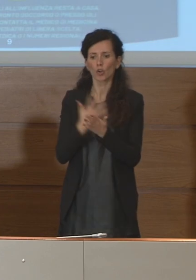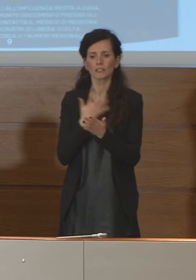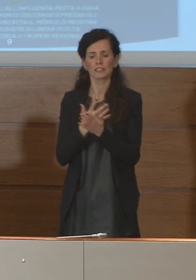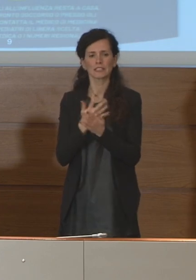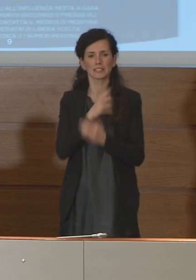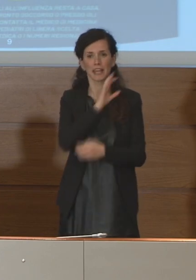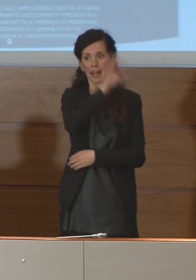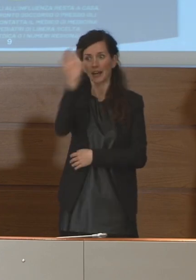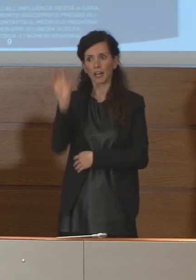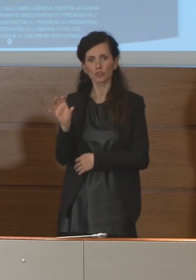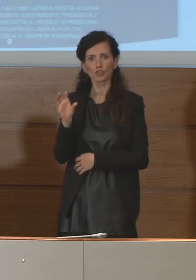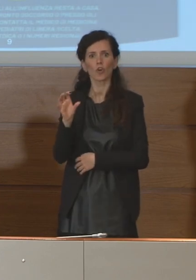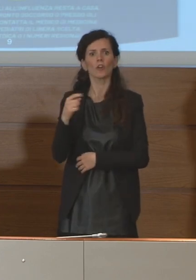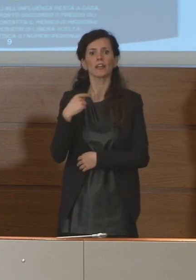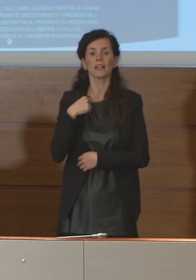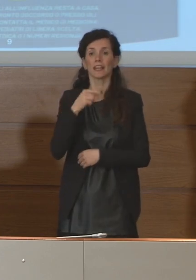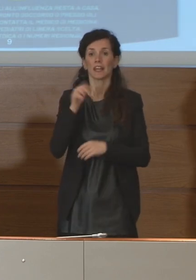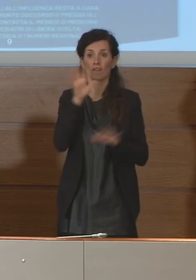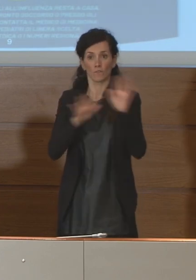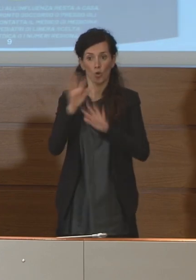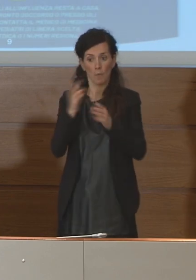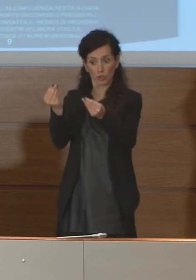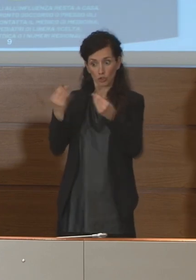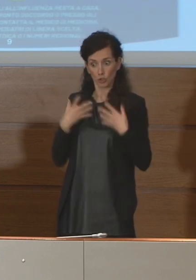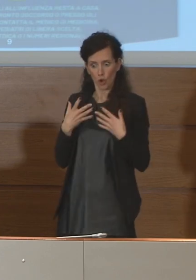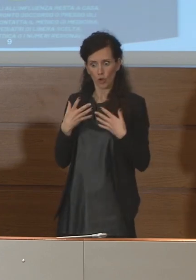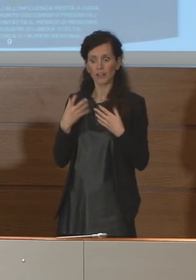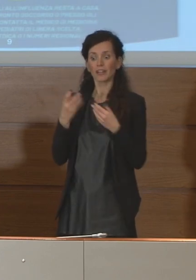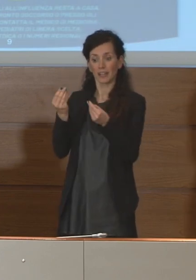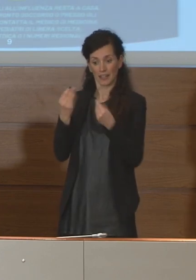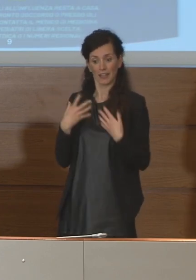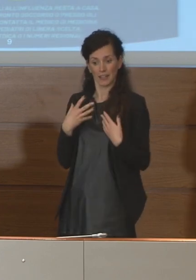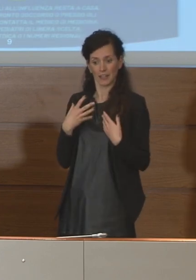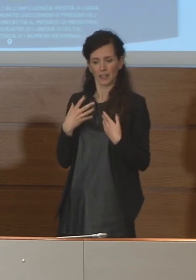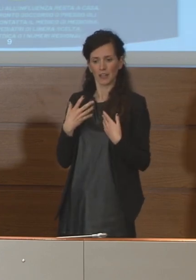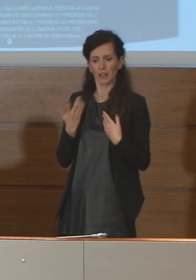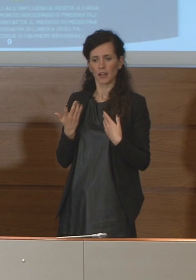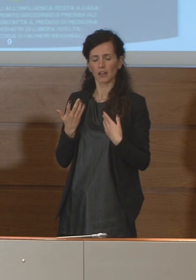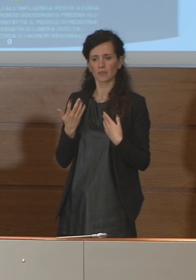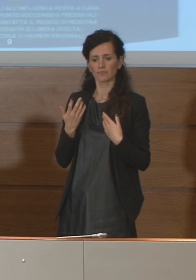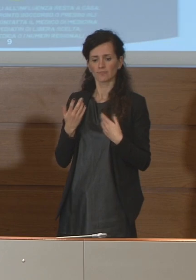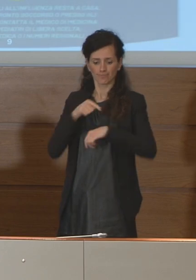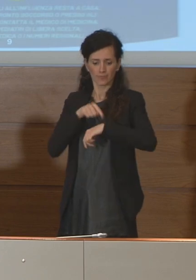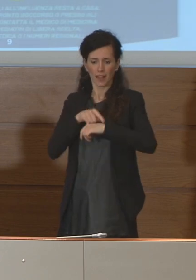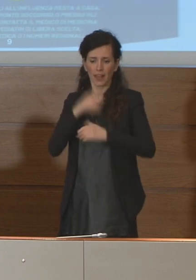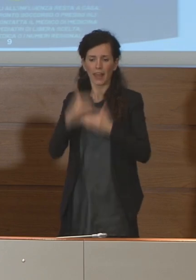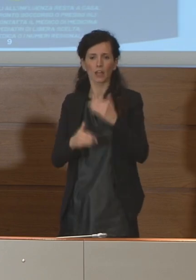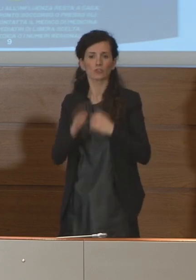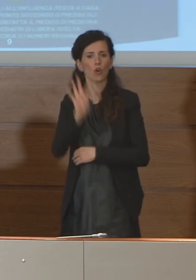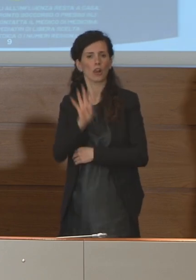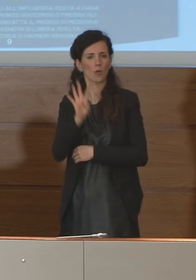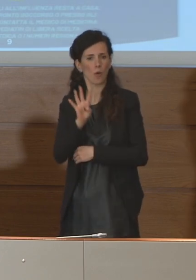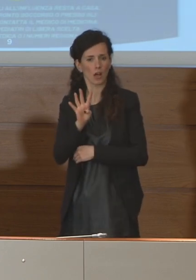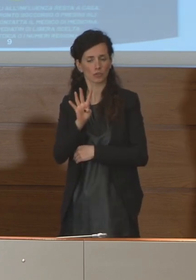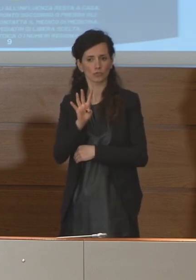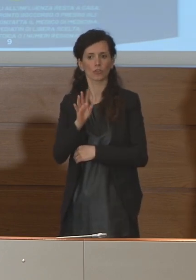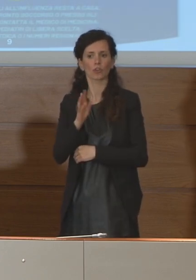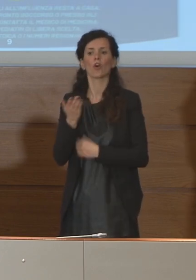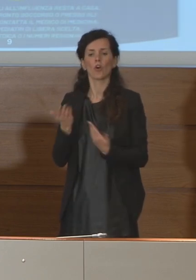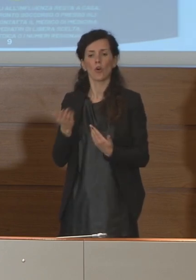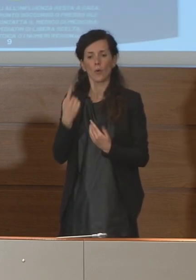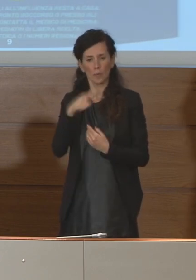dati delle regioni a noi arrivano e arrivano per le 16, quindi il dato, questa